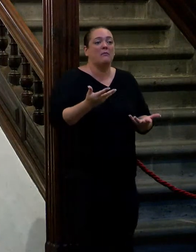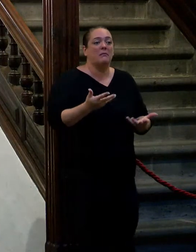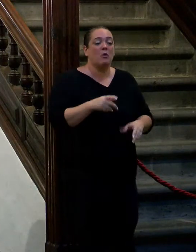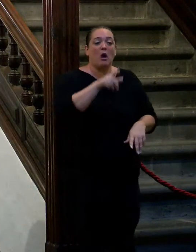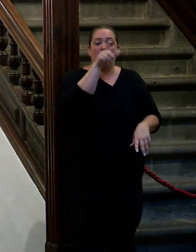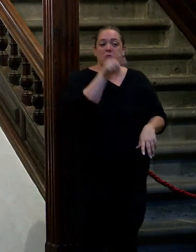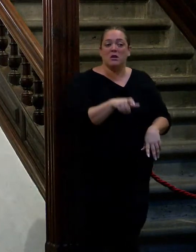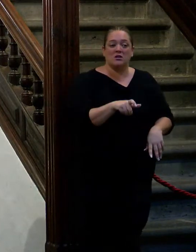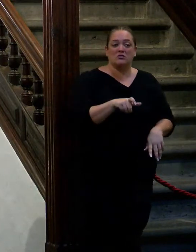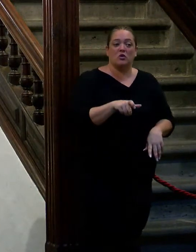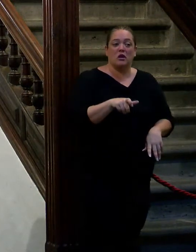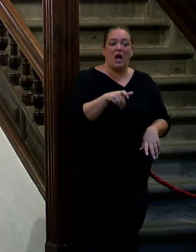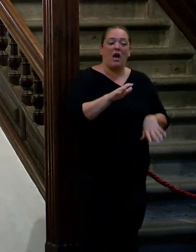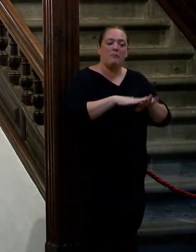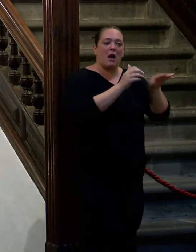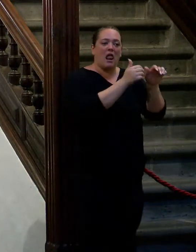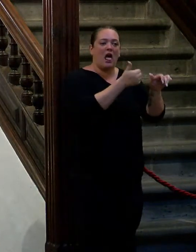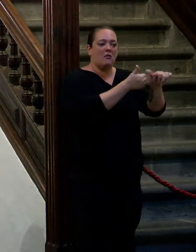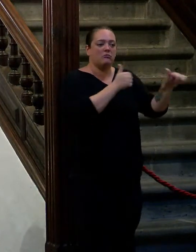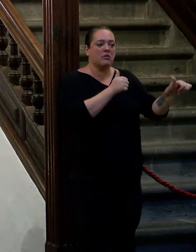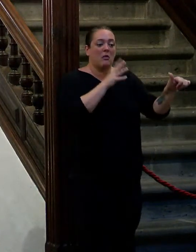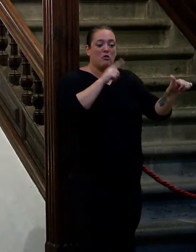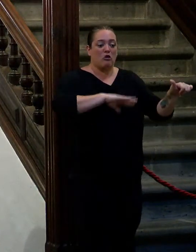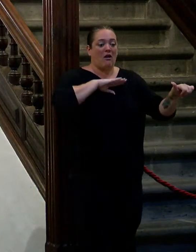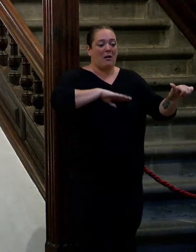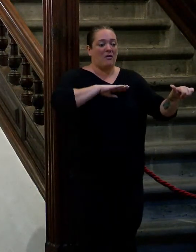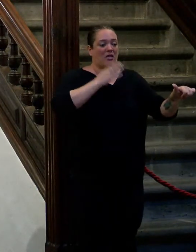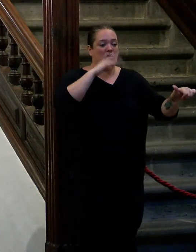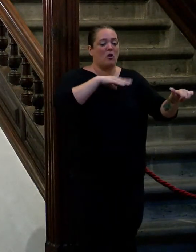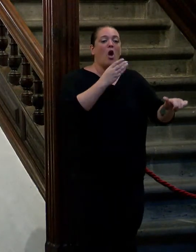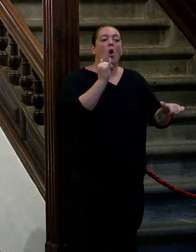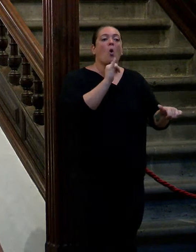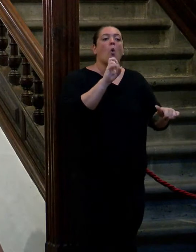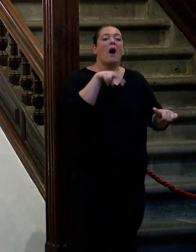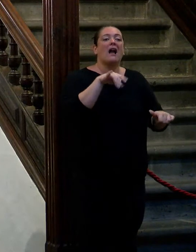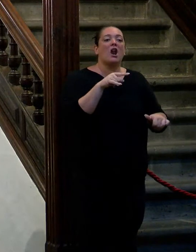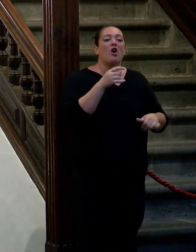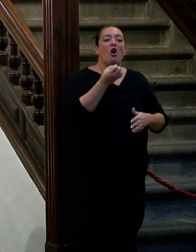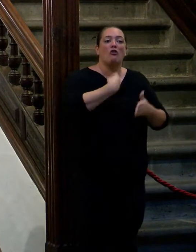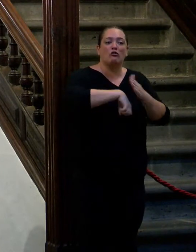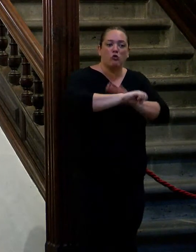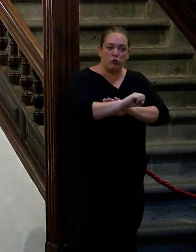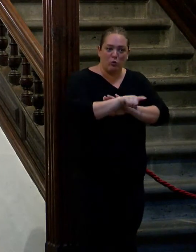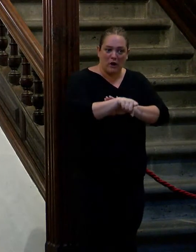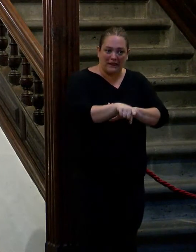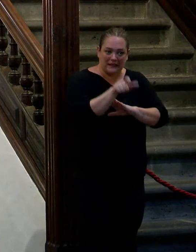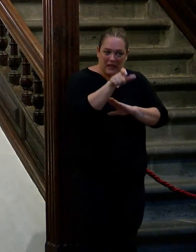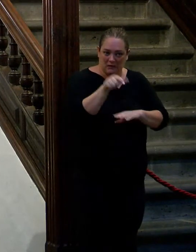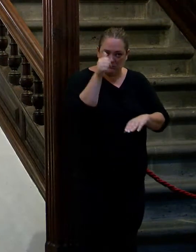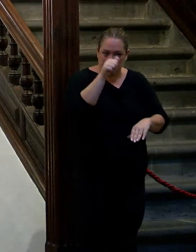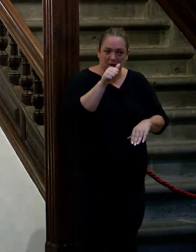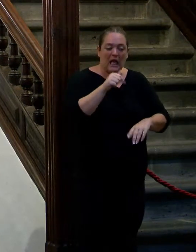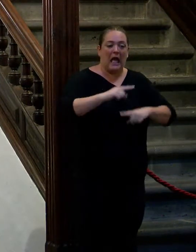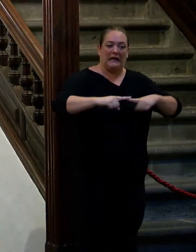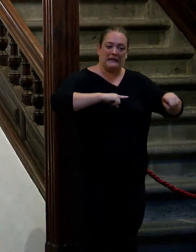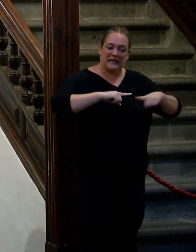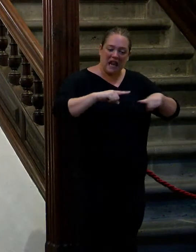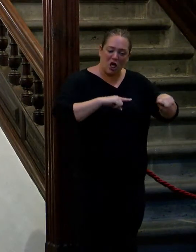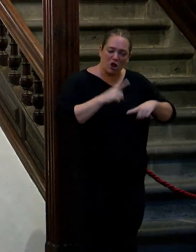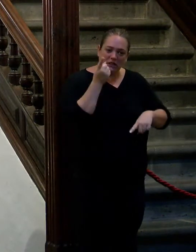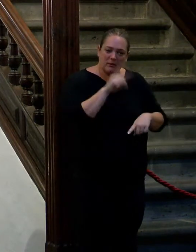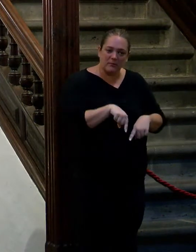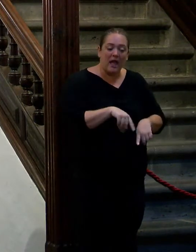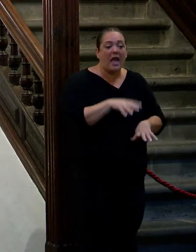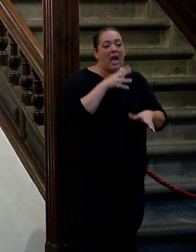me parece un ejemplo a seguir porque yo no sé si sería capaz que es Juan Carlos Sonsué futbolista entrenador y